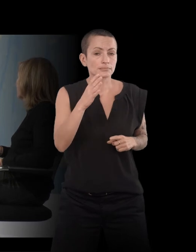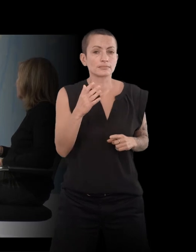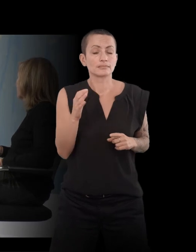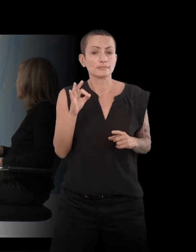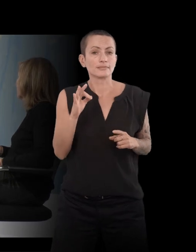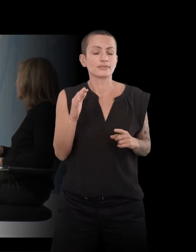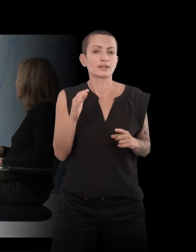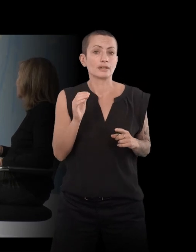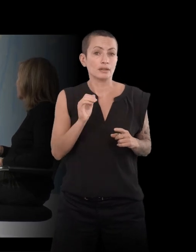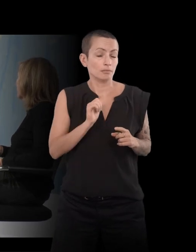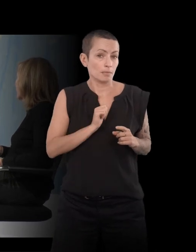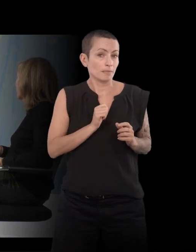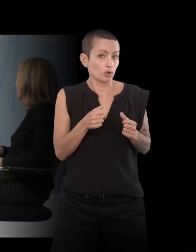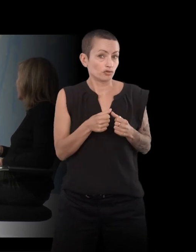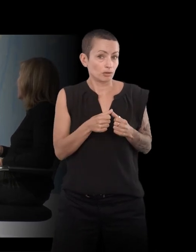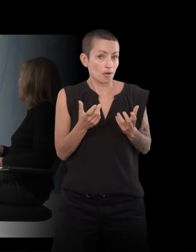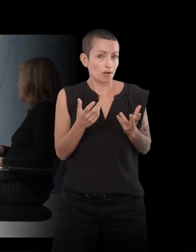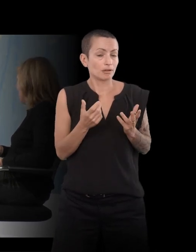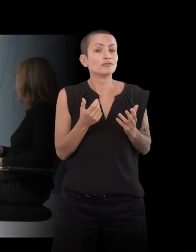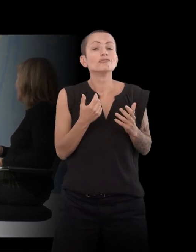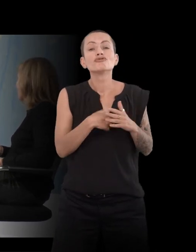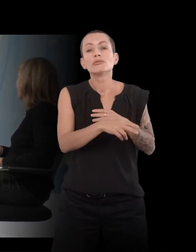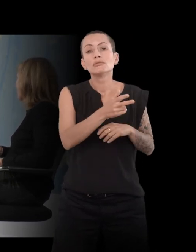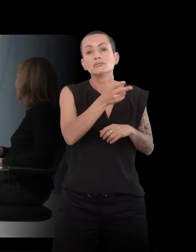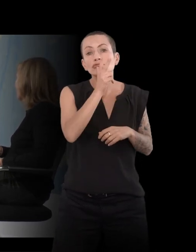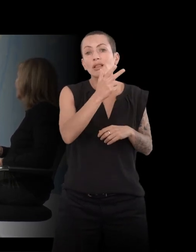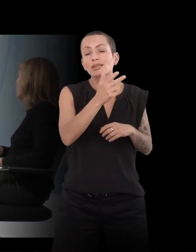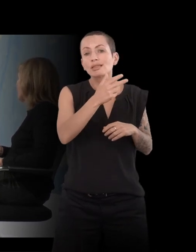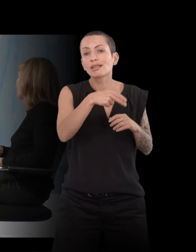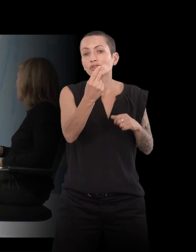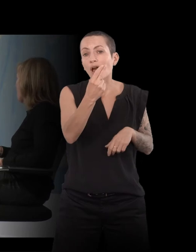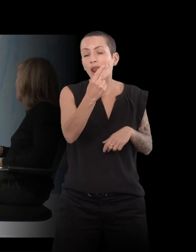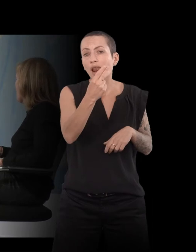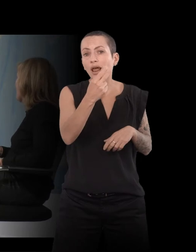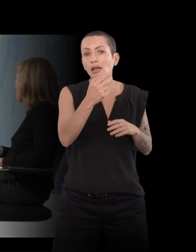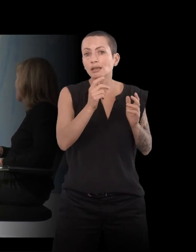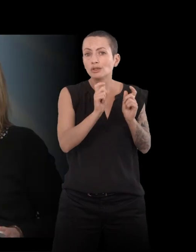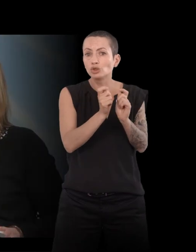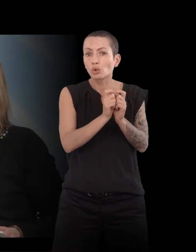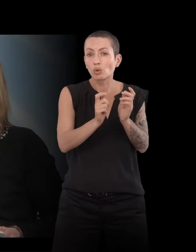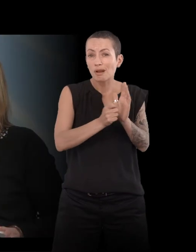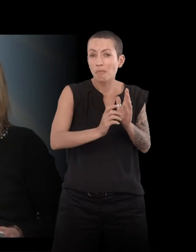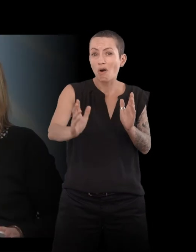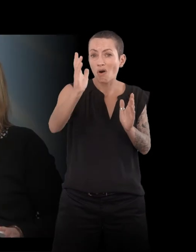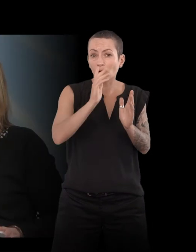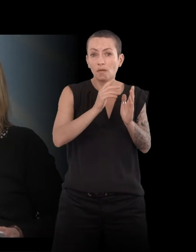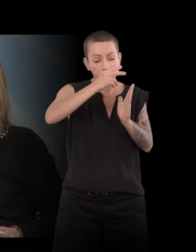Bibliothèque nationale à lire les journaux de l'époque, etc. Et puis, je me